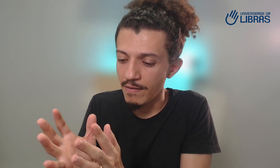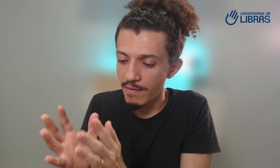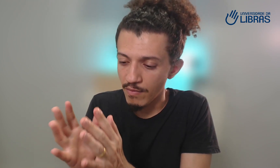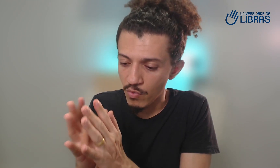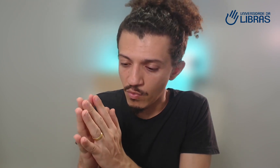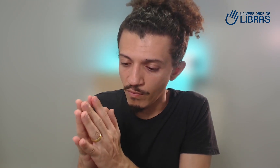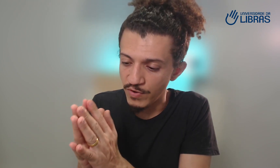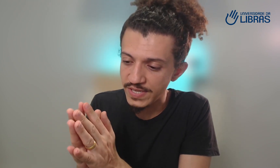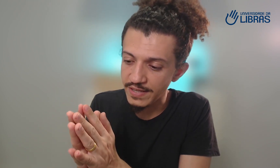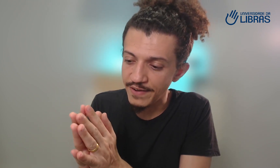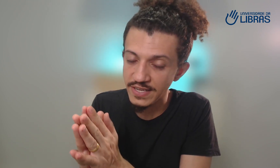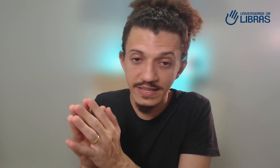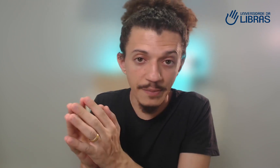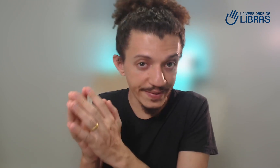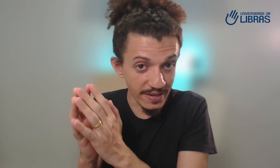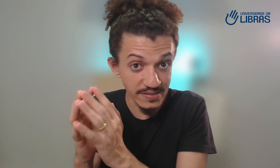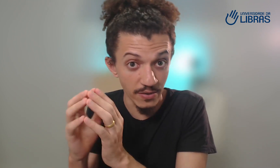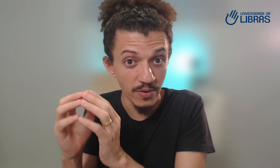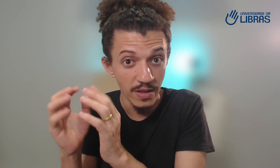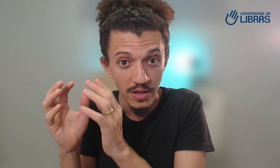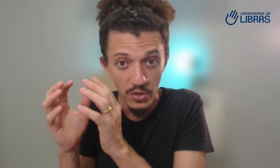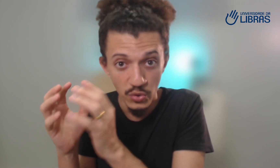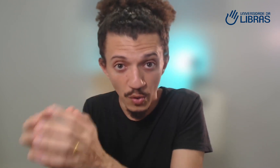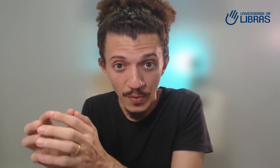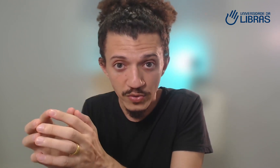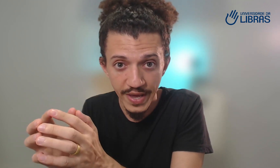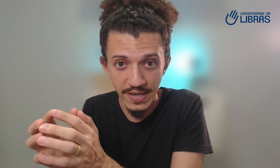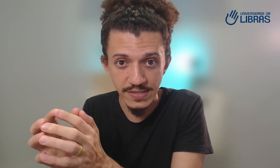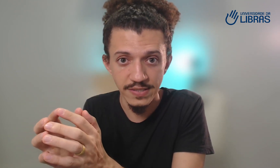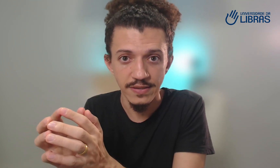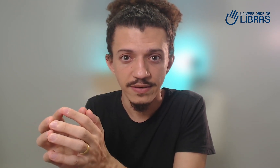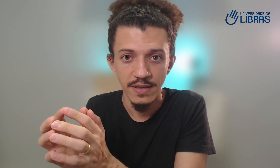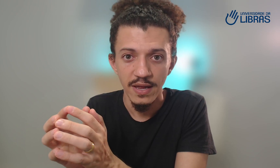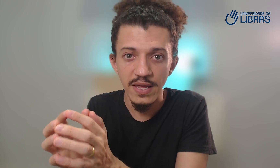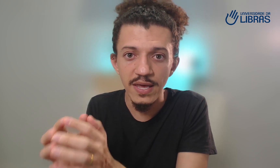se você está fazendo interpretação do português e